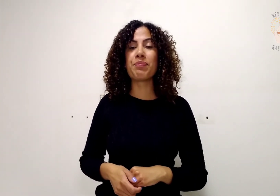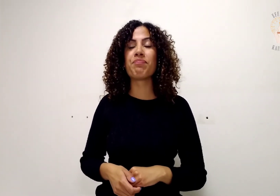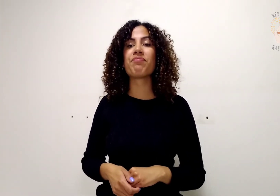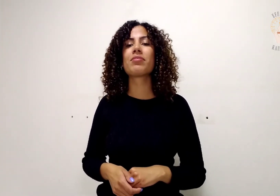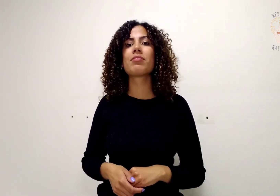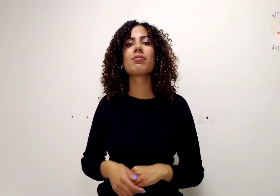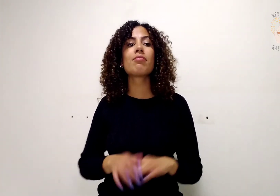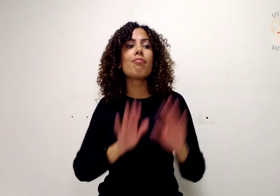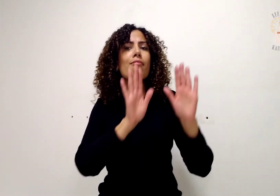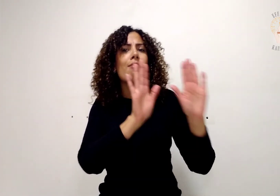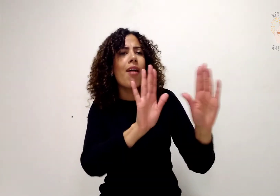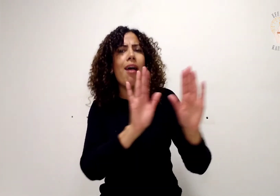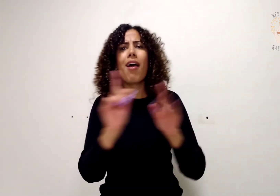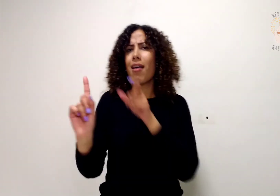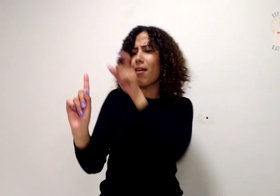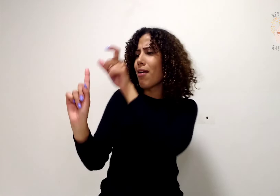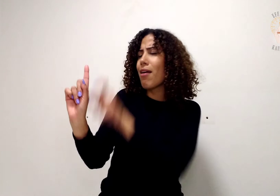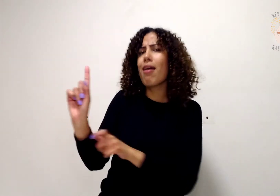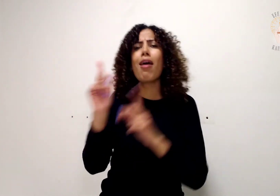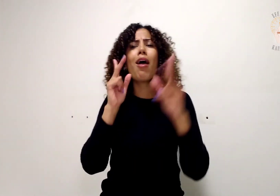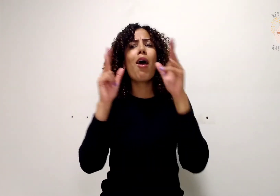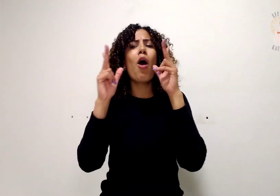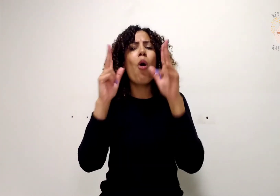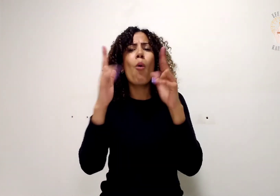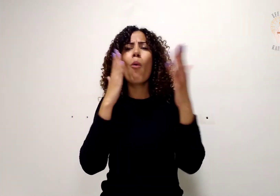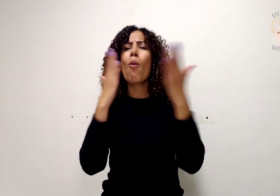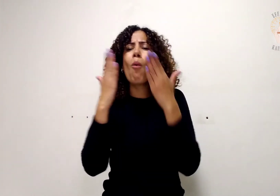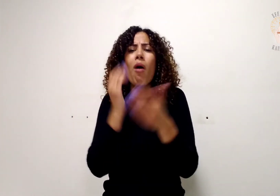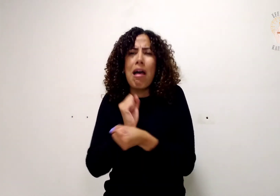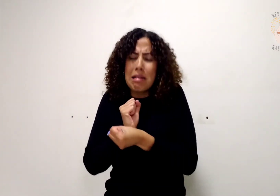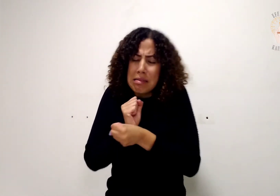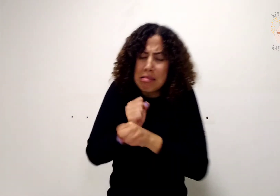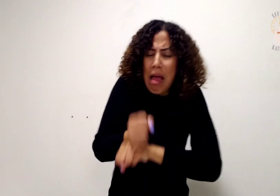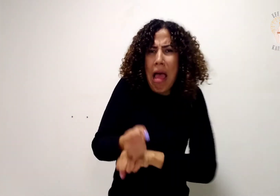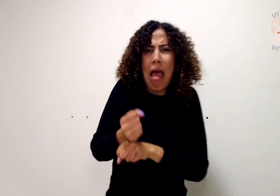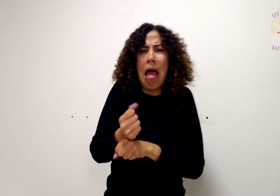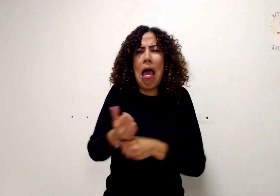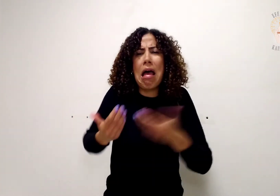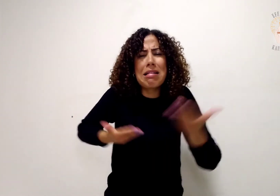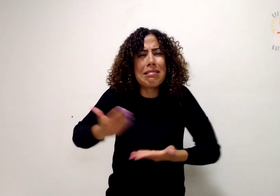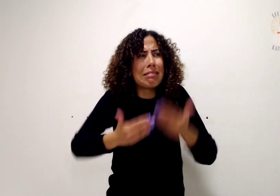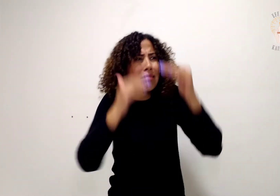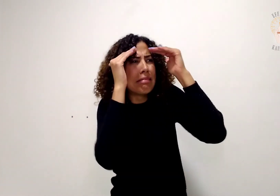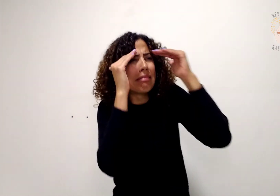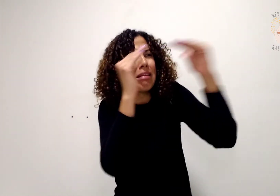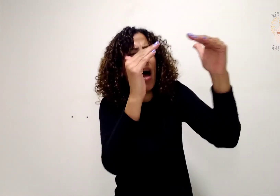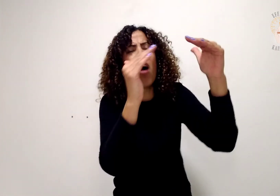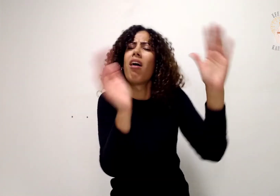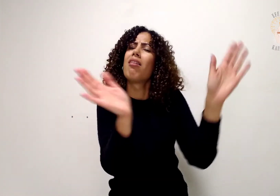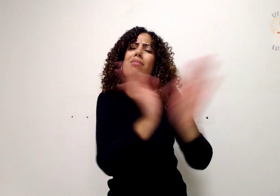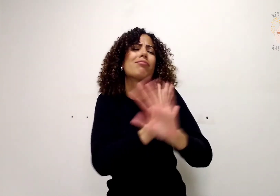Já não como escravo, mas muito mais do que isso.